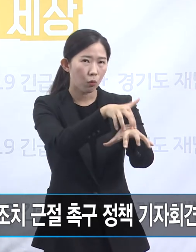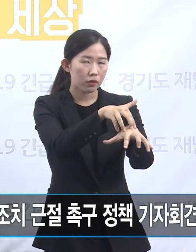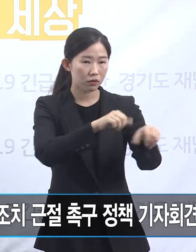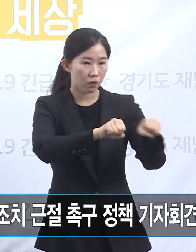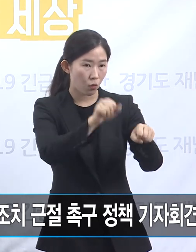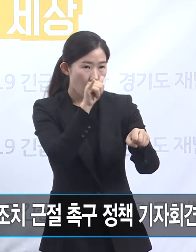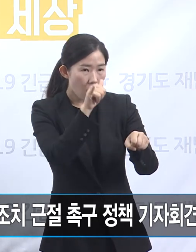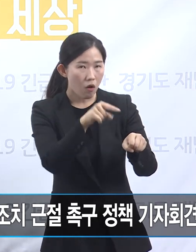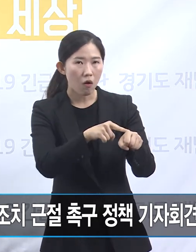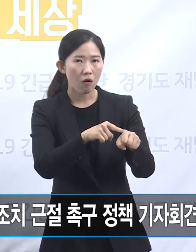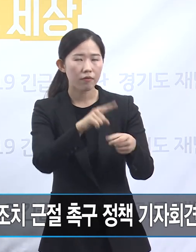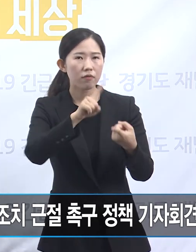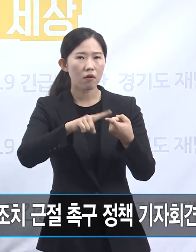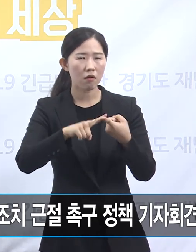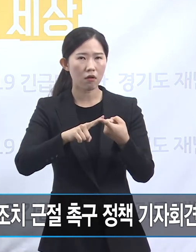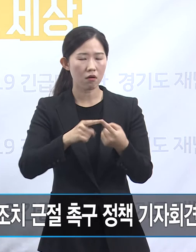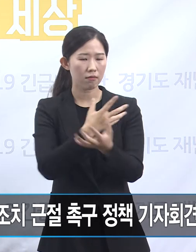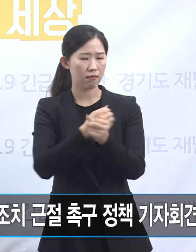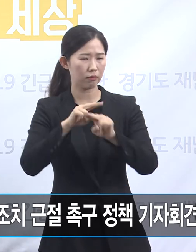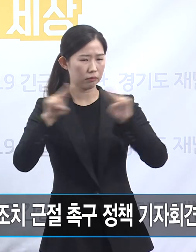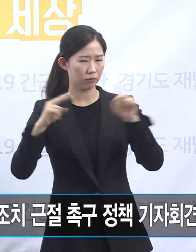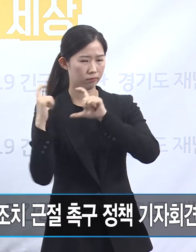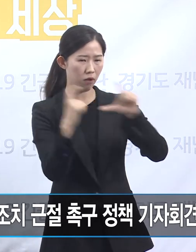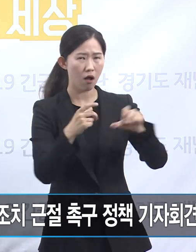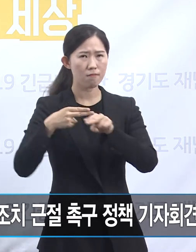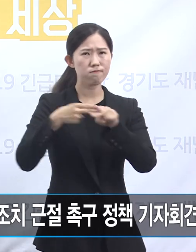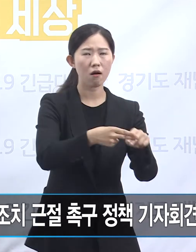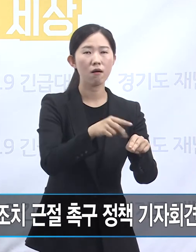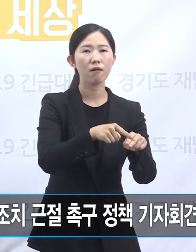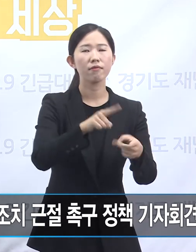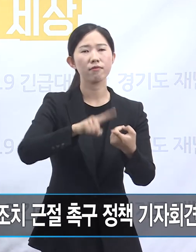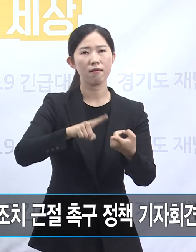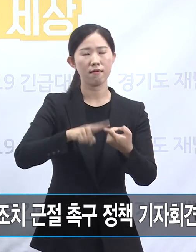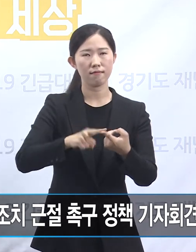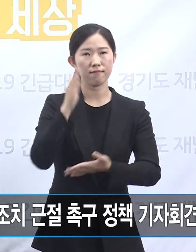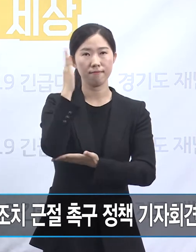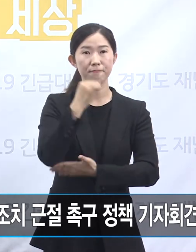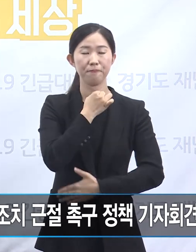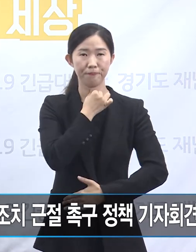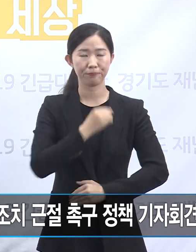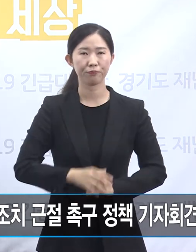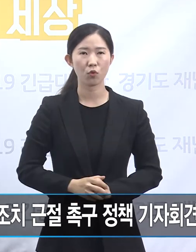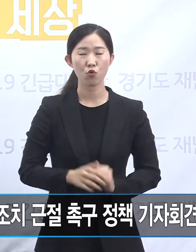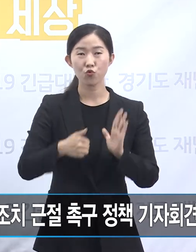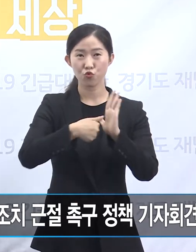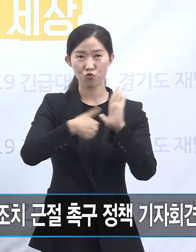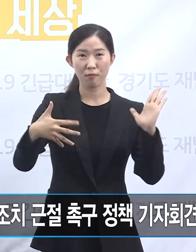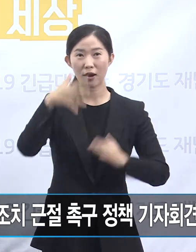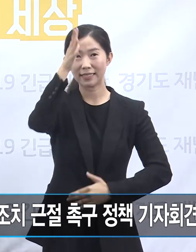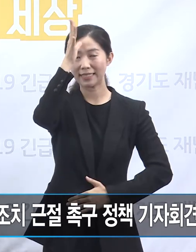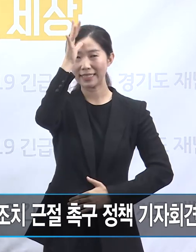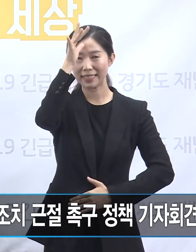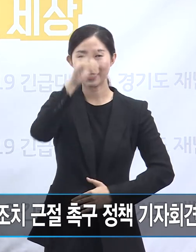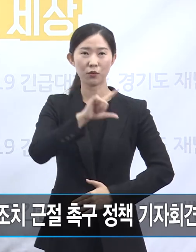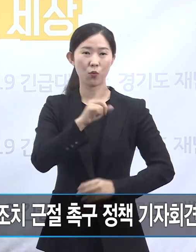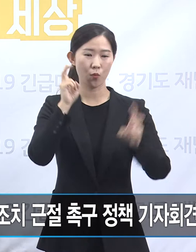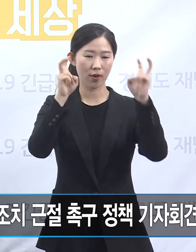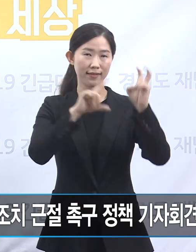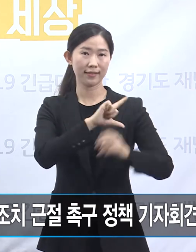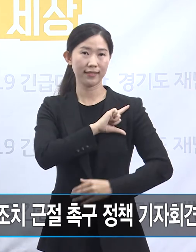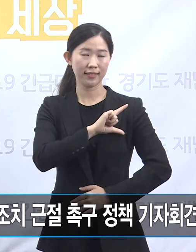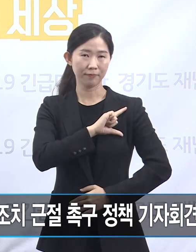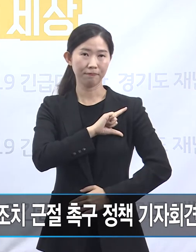말씀드리고자 합니다. 유명 치킨 브랜드 B사는 가맹점주단체 회장 A씨에게